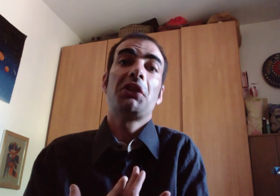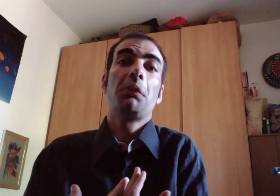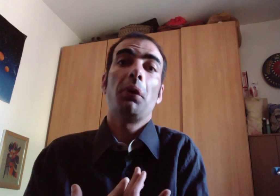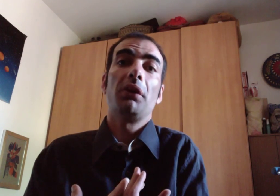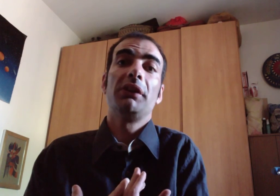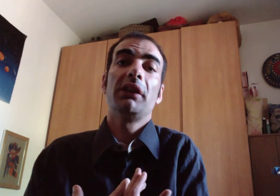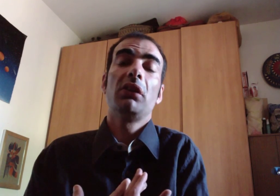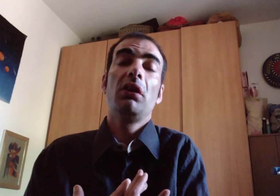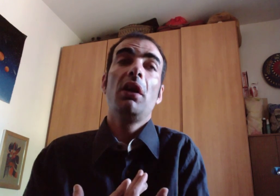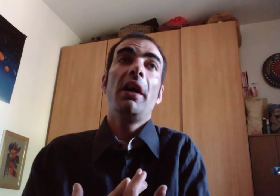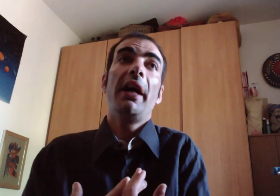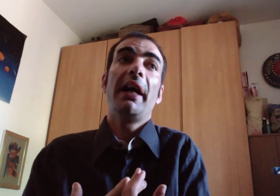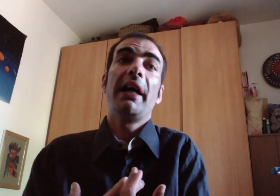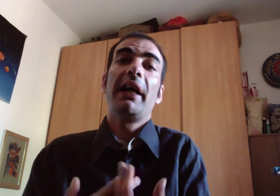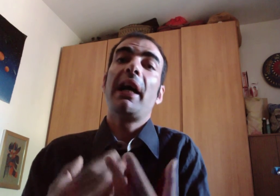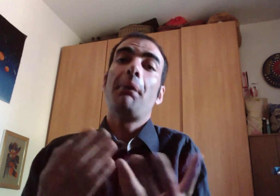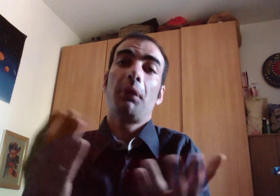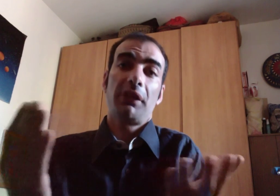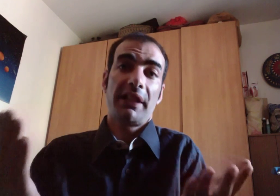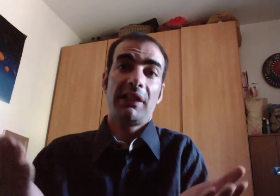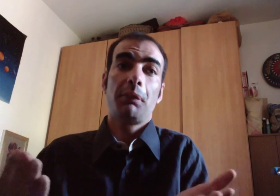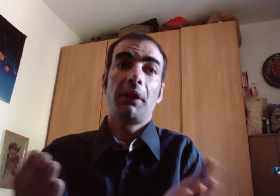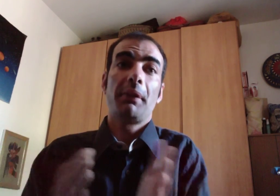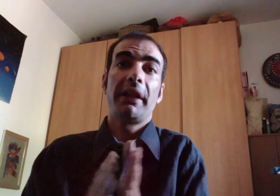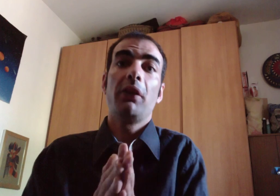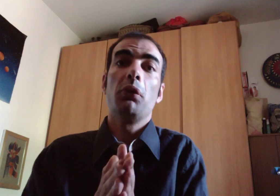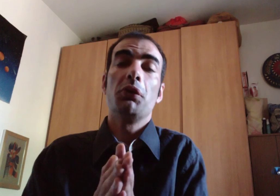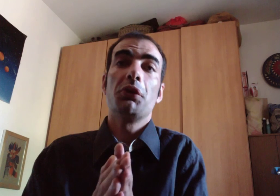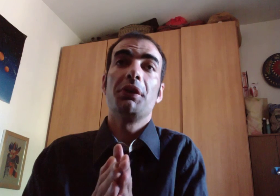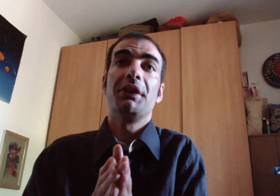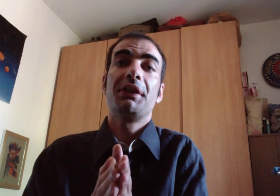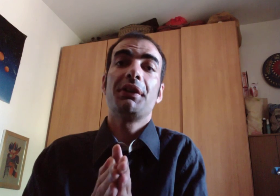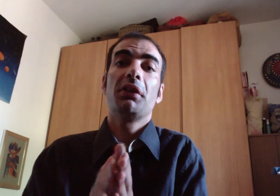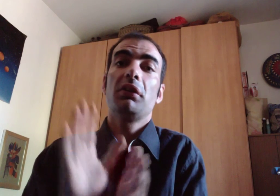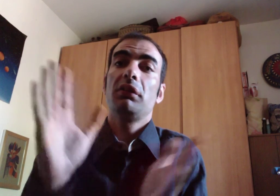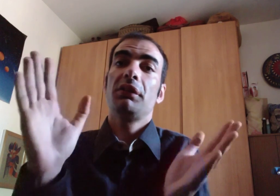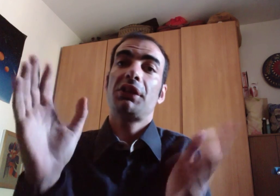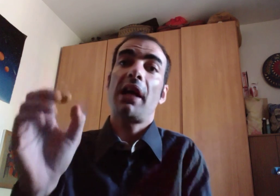ci portano a poter esprimere un giudizio ciao